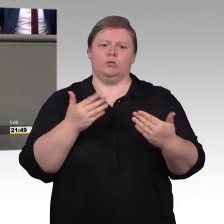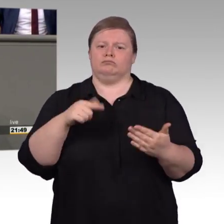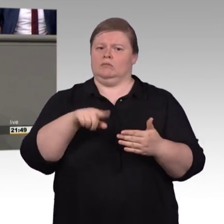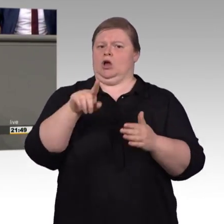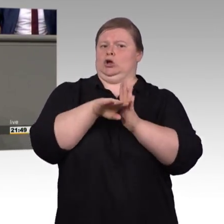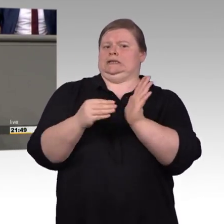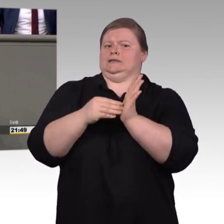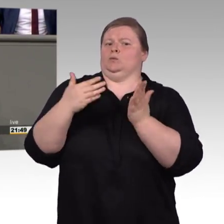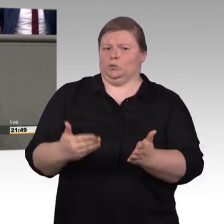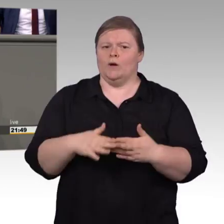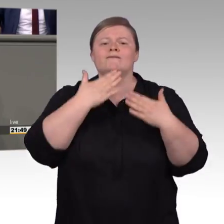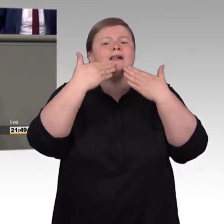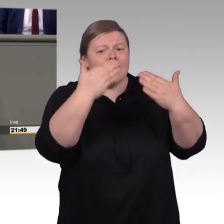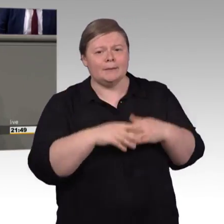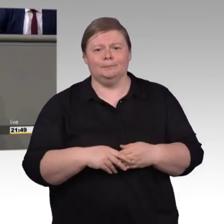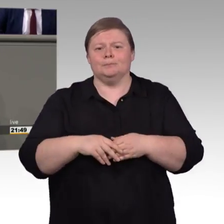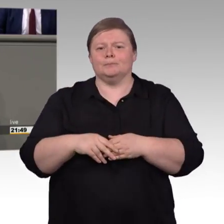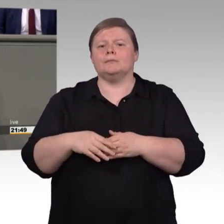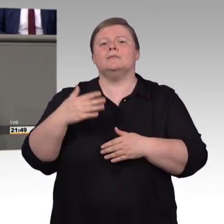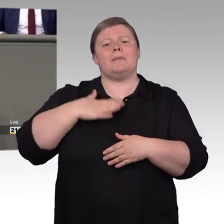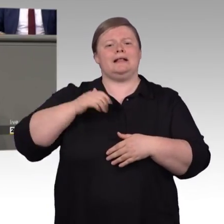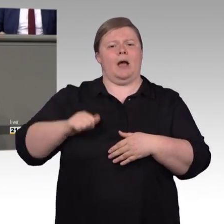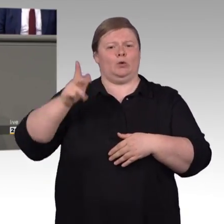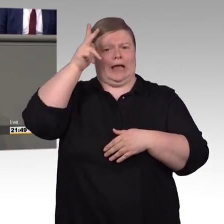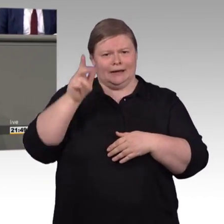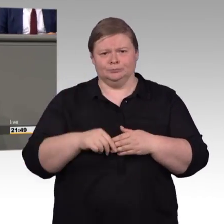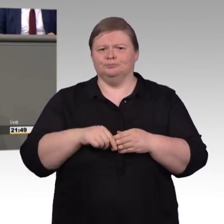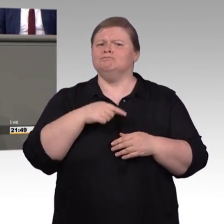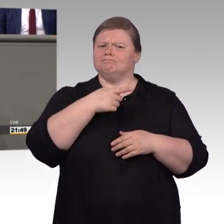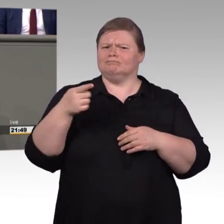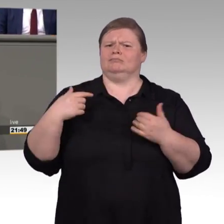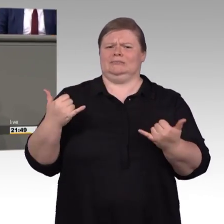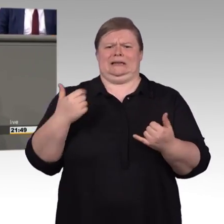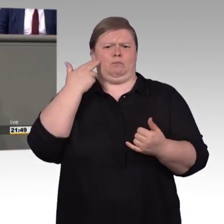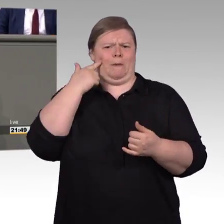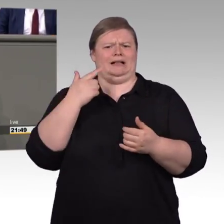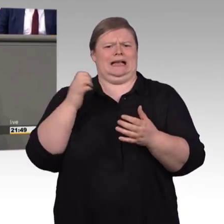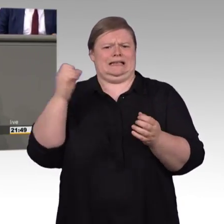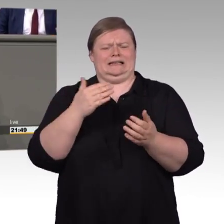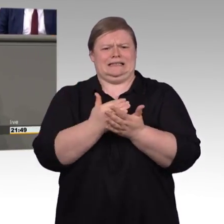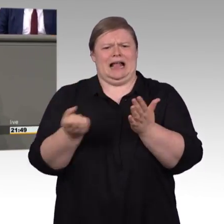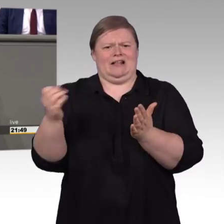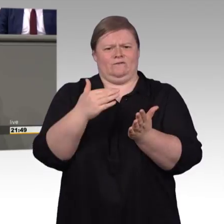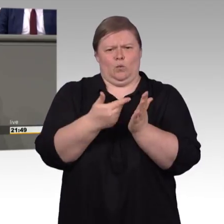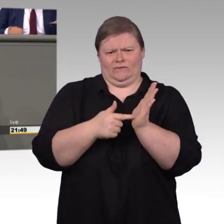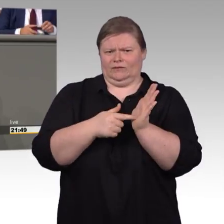den wichtigen Punkt des barrierefreien Zugangs zu den Websites und mobilen Anwendungen an öffentlichen Stellen,